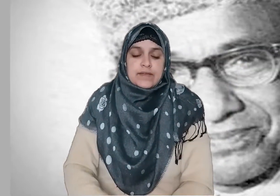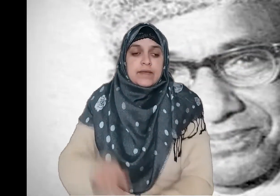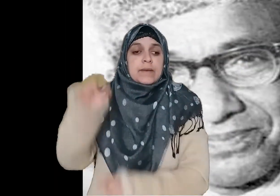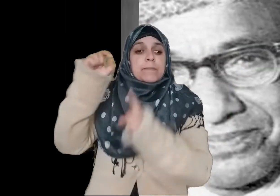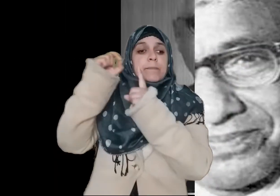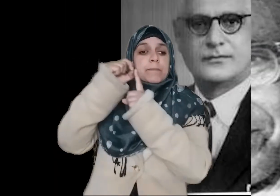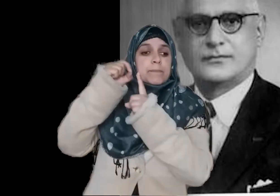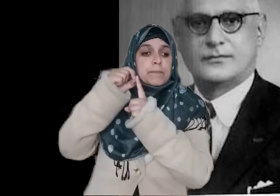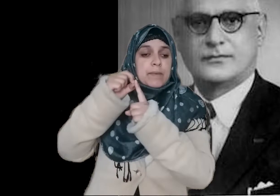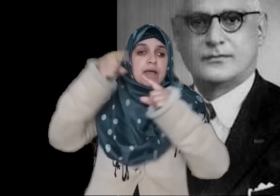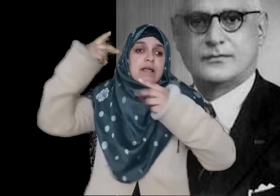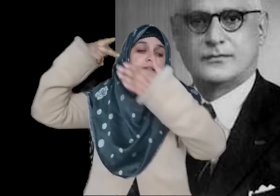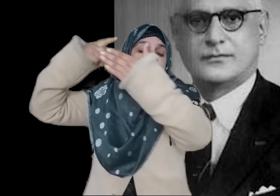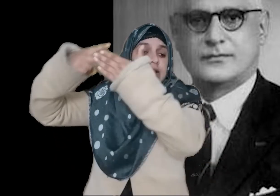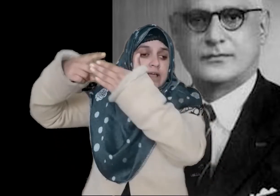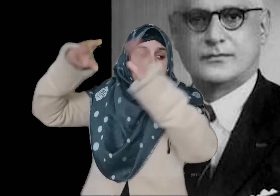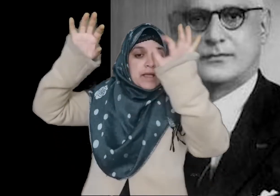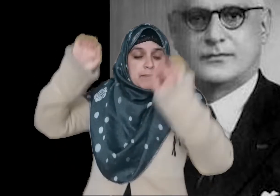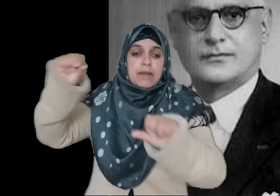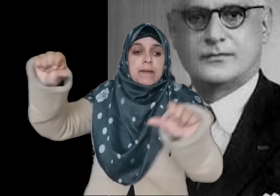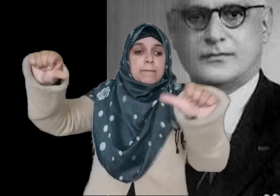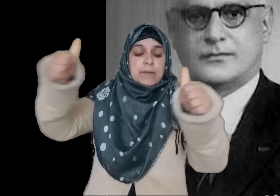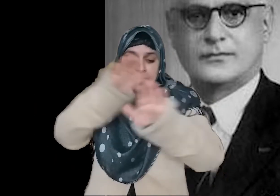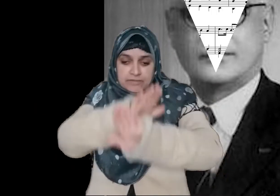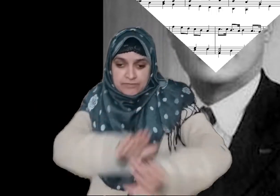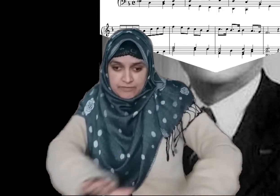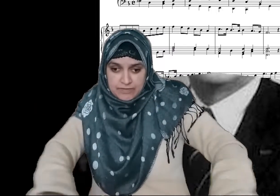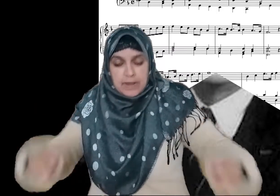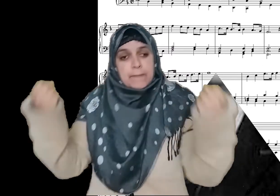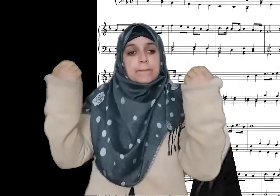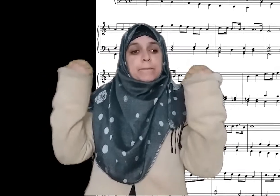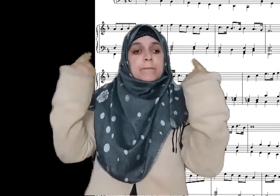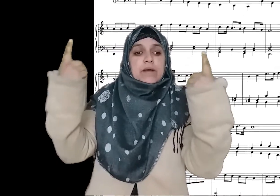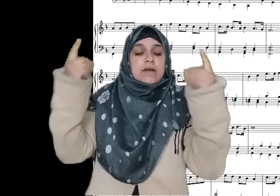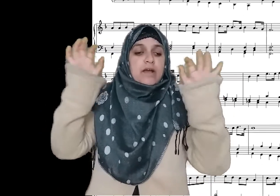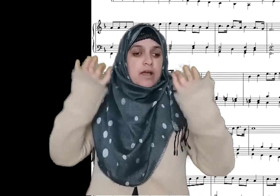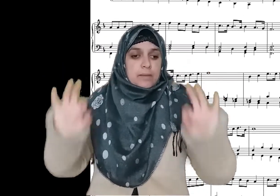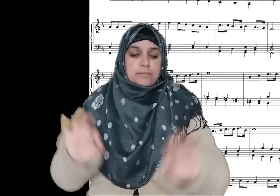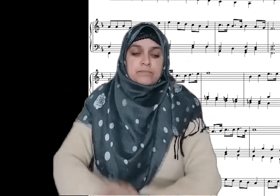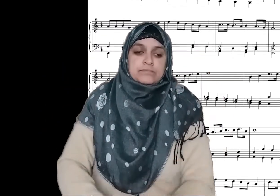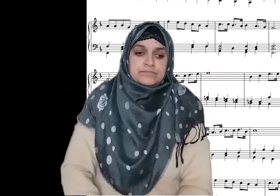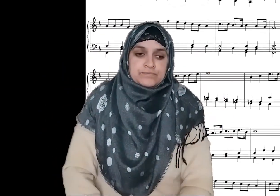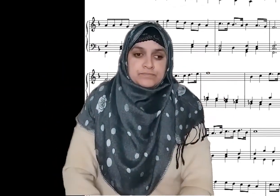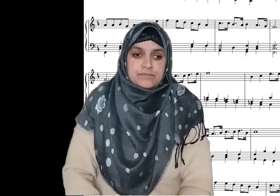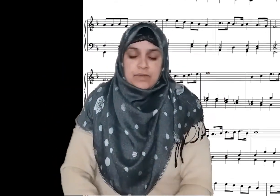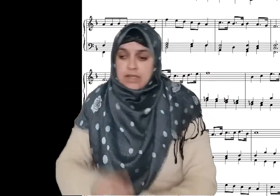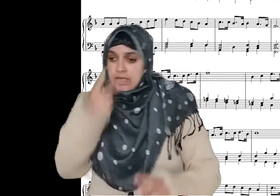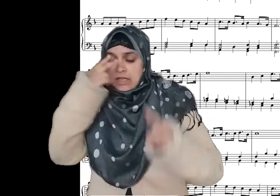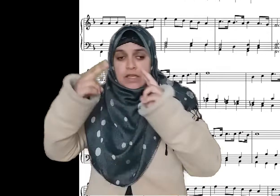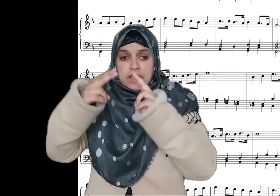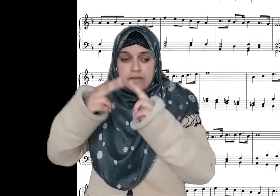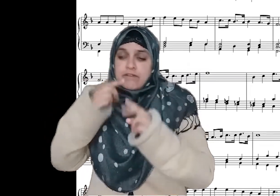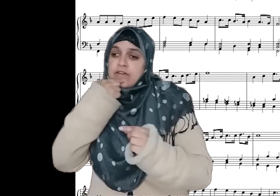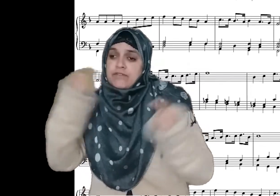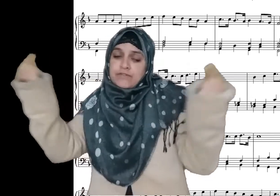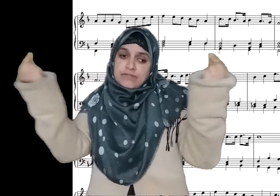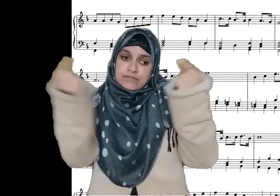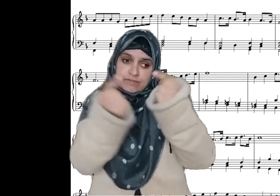احمد چھاگلا نے بنائی اس میں 38 ساز ہیں اور اس ترانے میں 11 گلوکاروں کی آوازیں شامل ہیں یہ